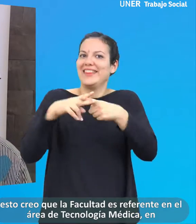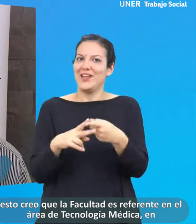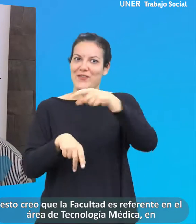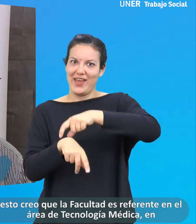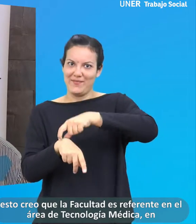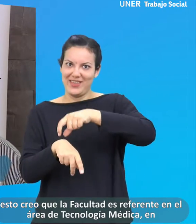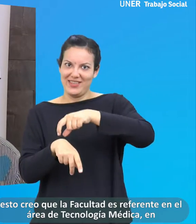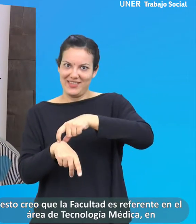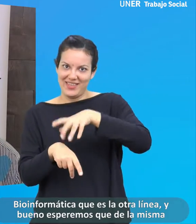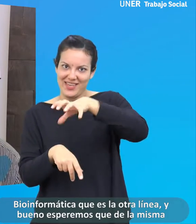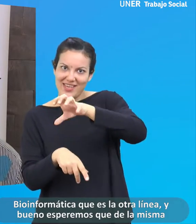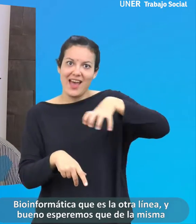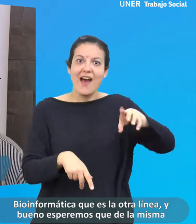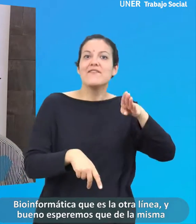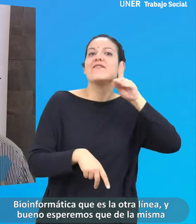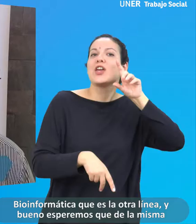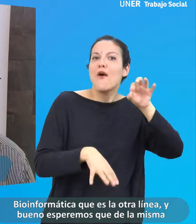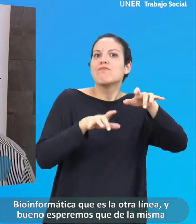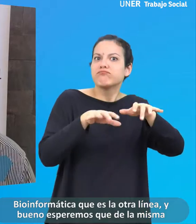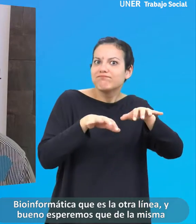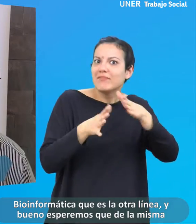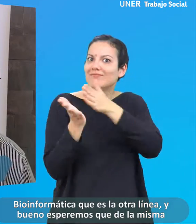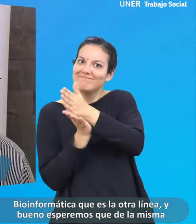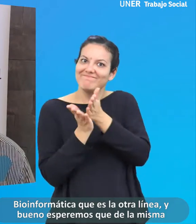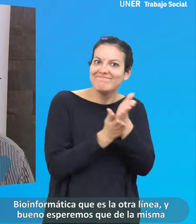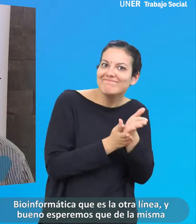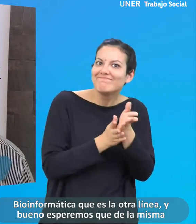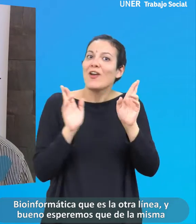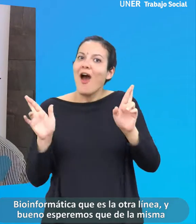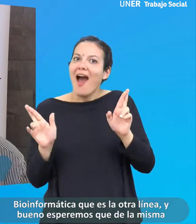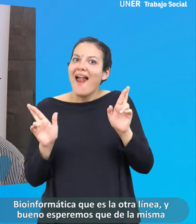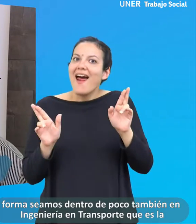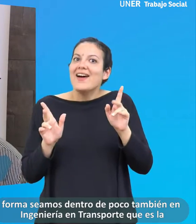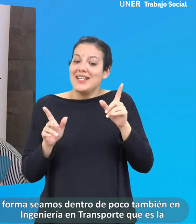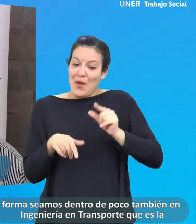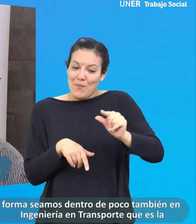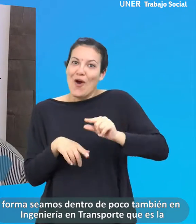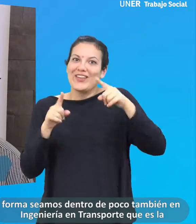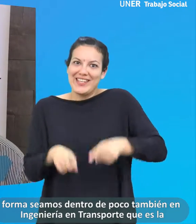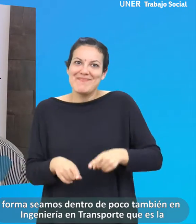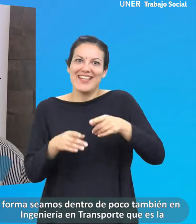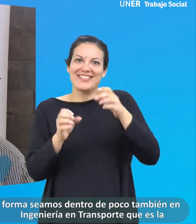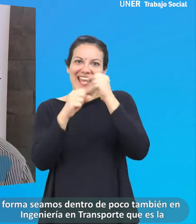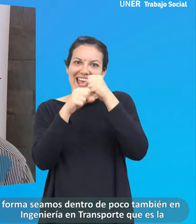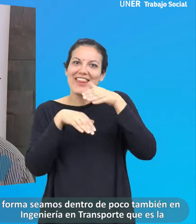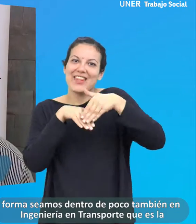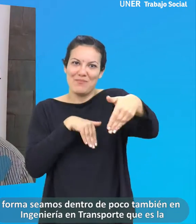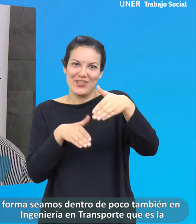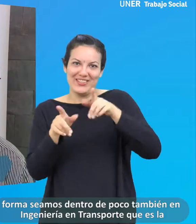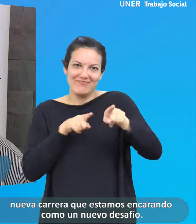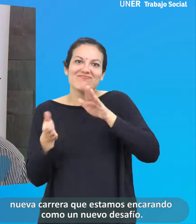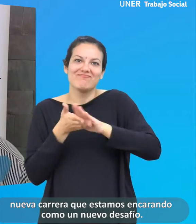tecnología médica, en bioinformática, que es la otra línea. Y bueno, esperemos que de la misma forma seamos dentro de poco también en Ingeniería en